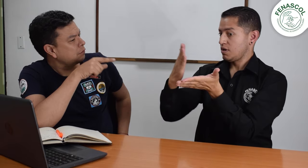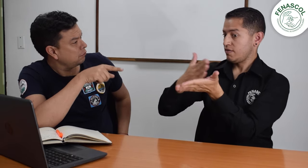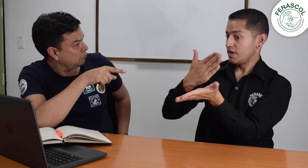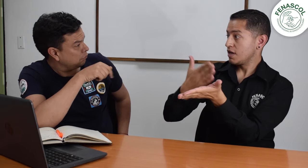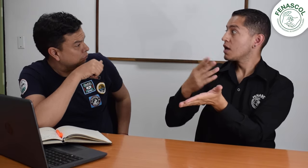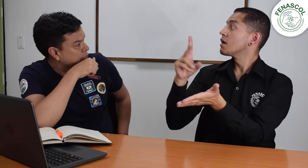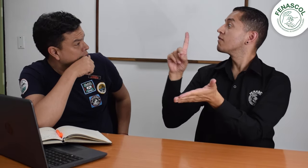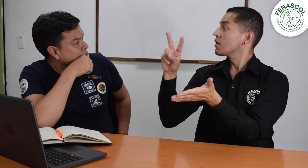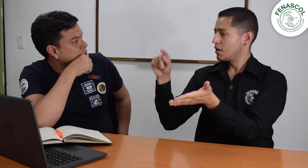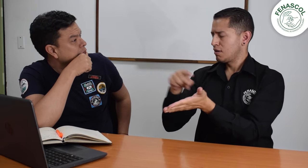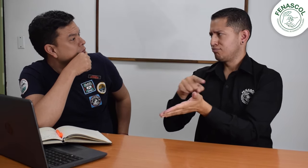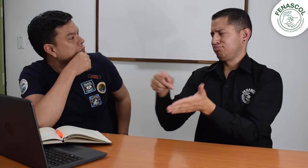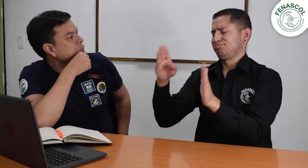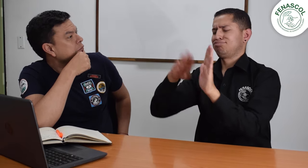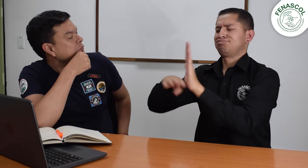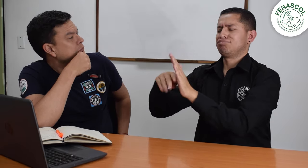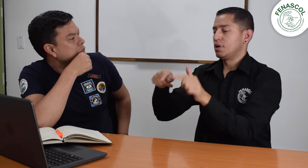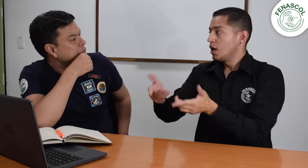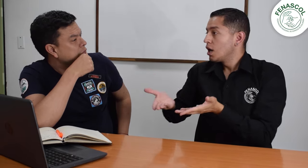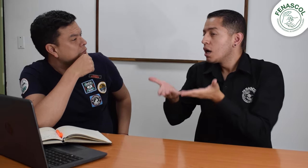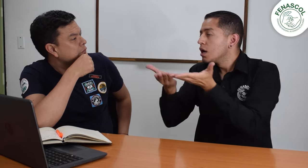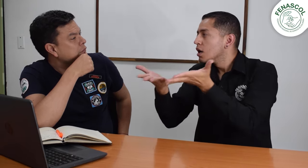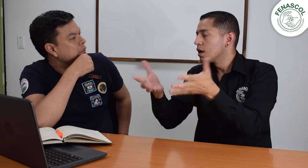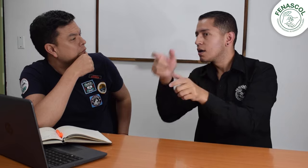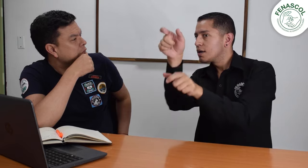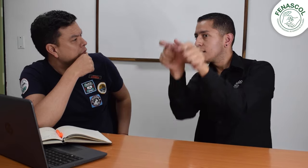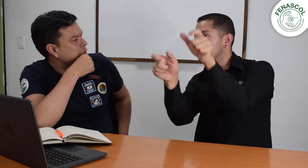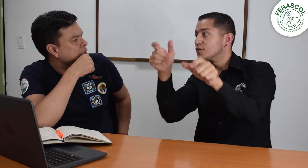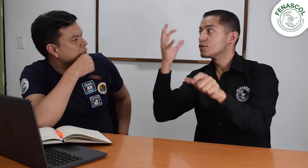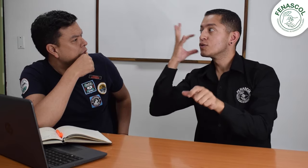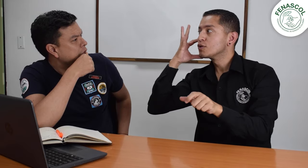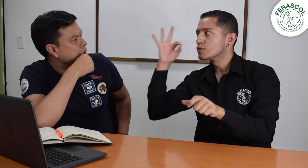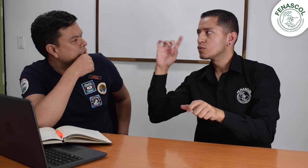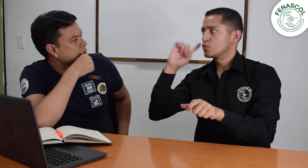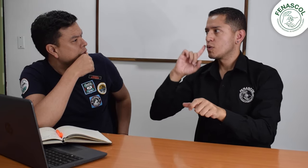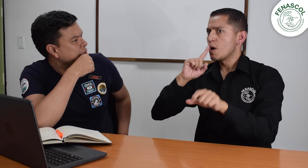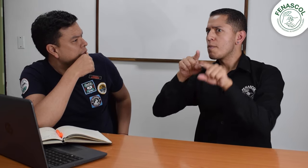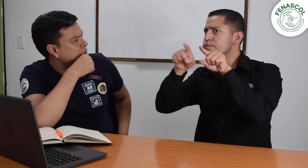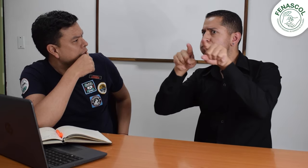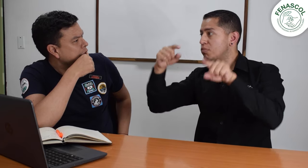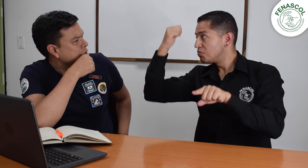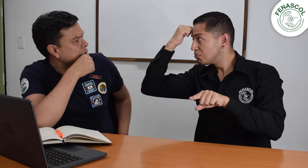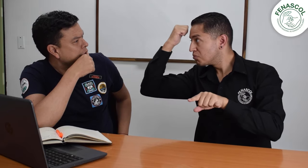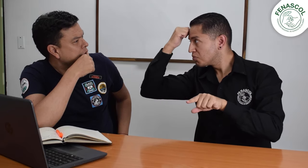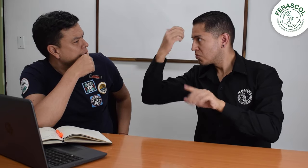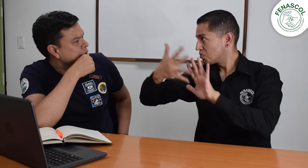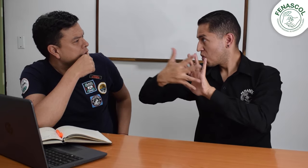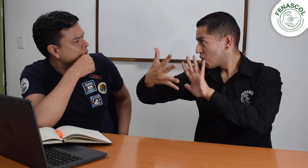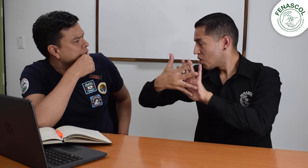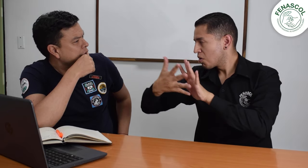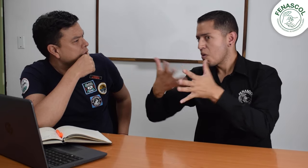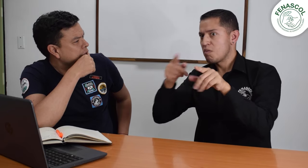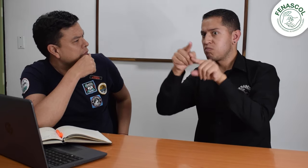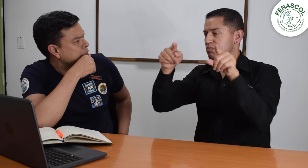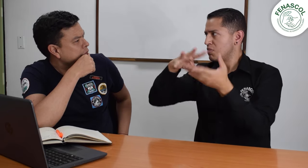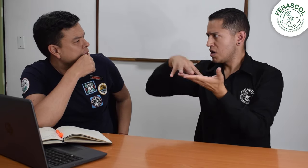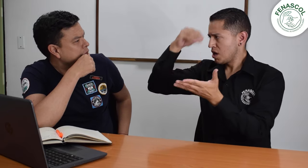para oyentes, sordos, docentes, modelos lingüísticos, que